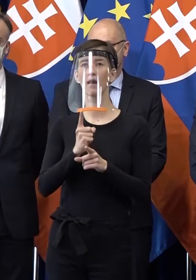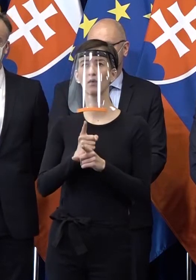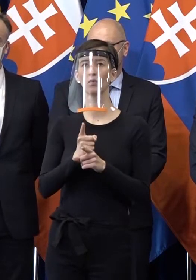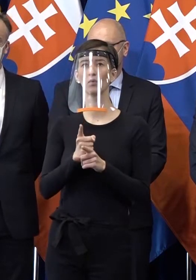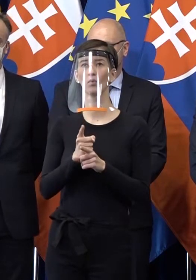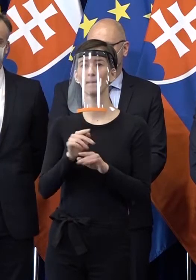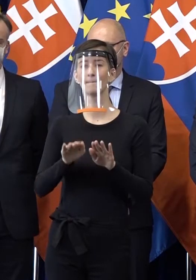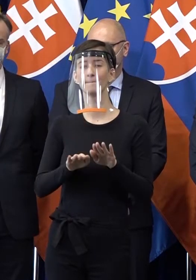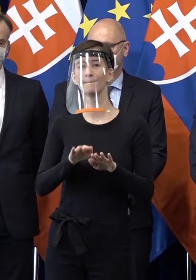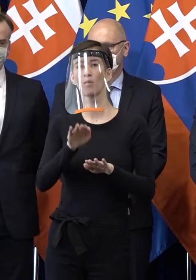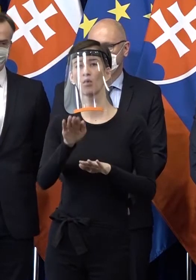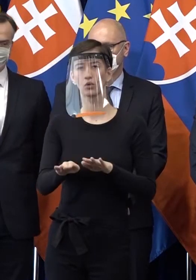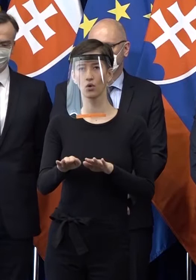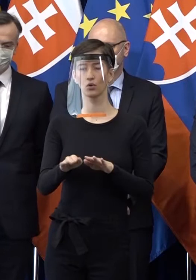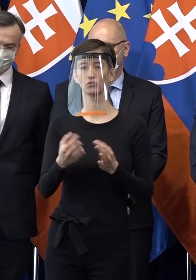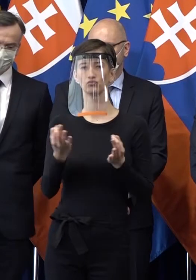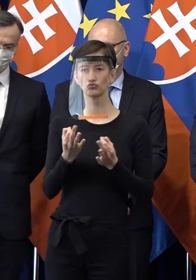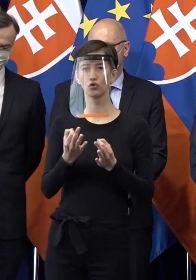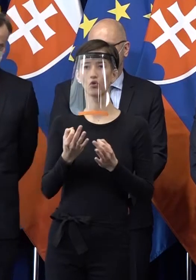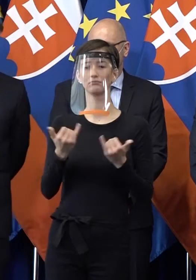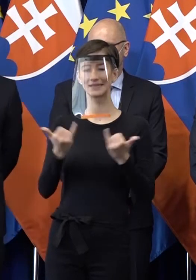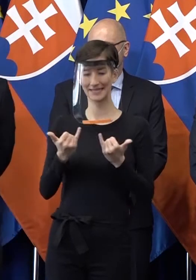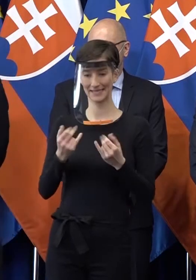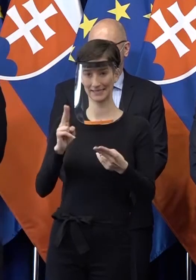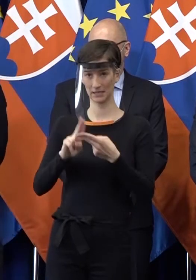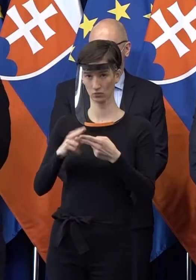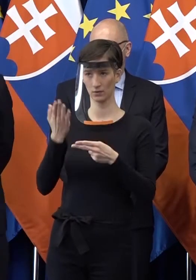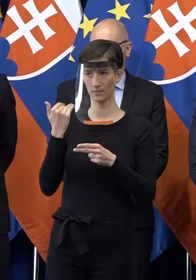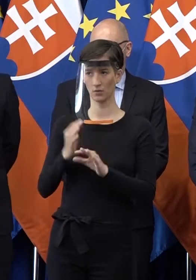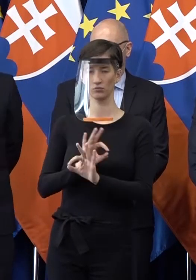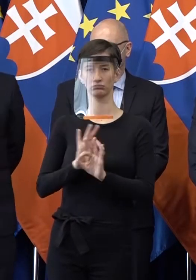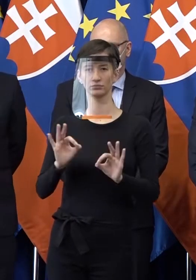prišli k takému konštruktívnemu? Čo si myslíte, že je krok vpred a posunú?